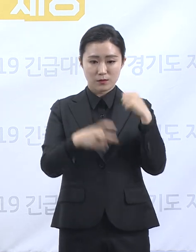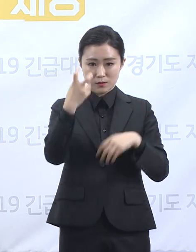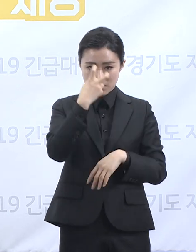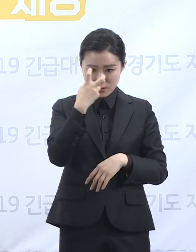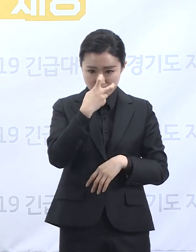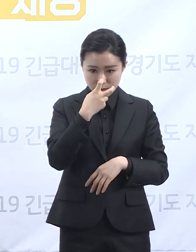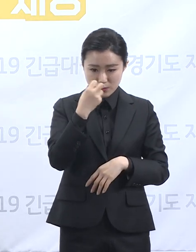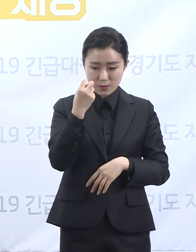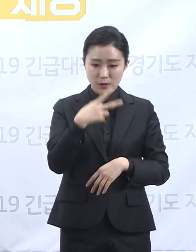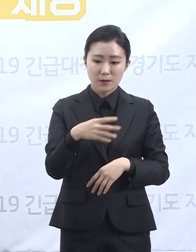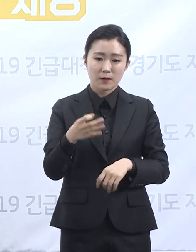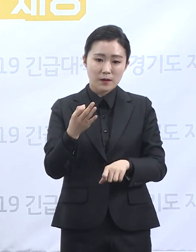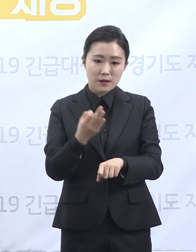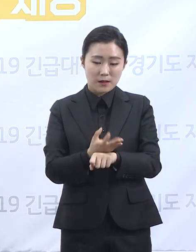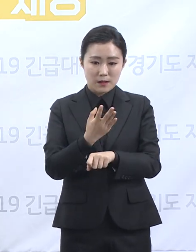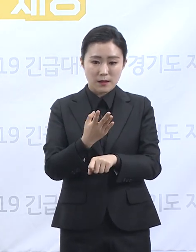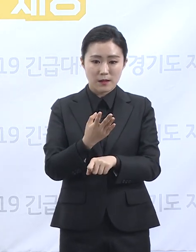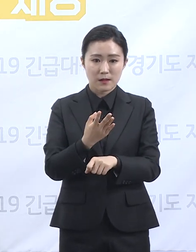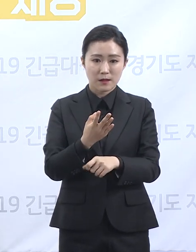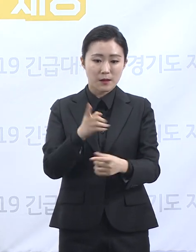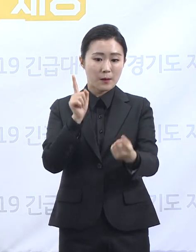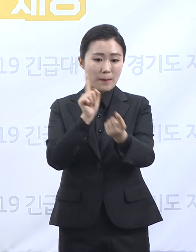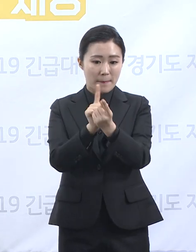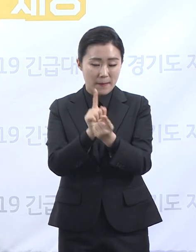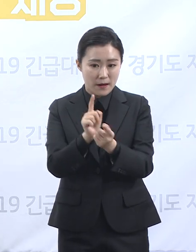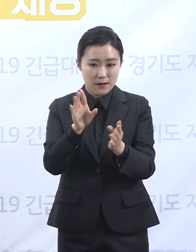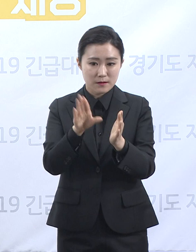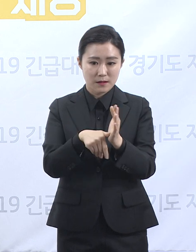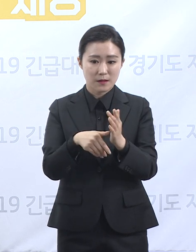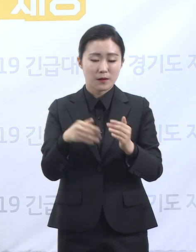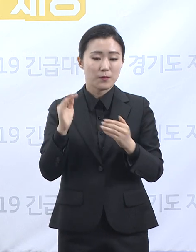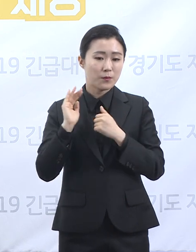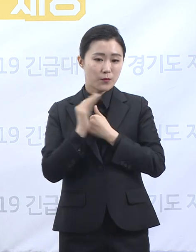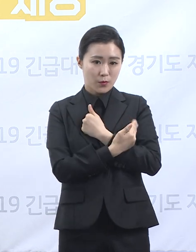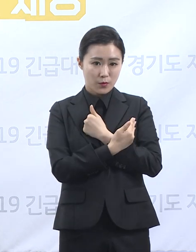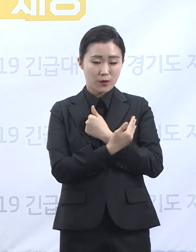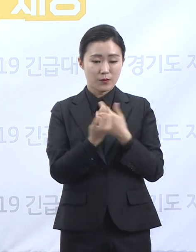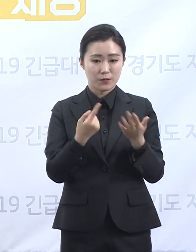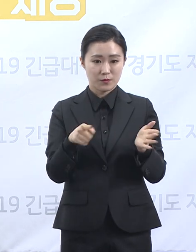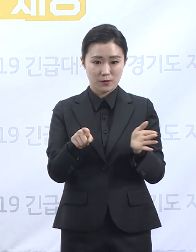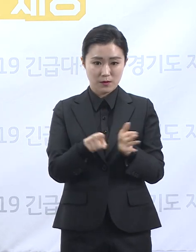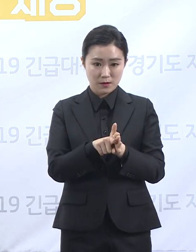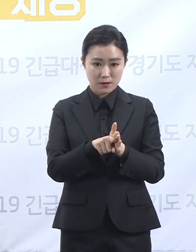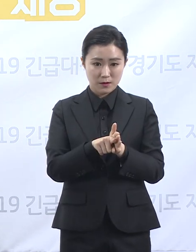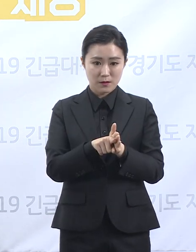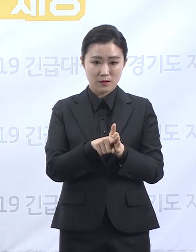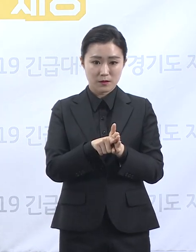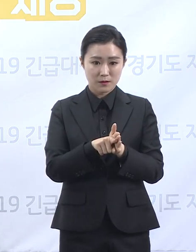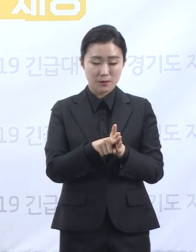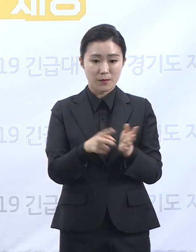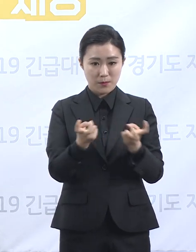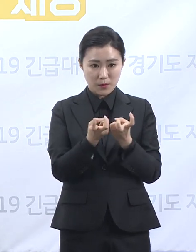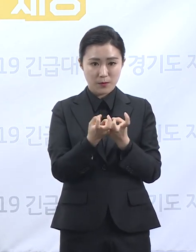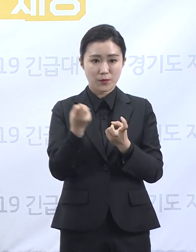접촉 상황에선 안전하게 적용 가능한 방법이고 세계보건기구 지침 등 국제적 표준과도 부합합니다.